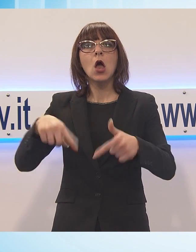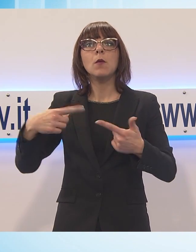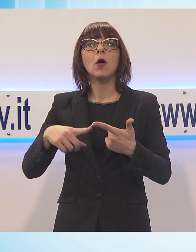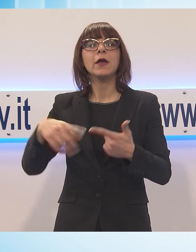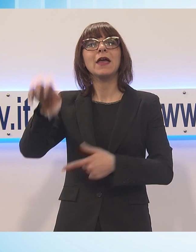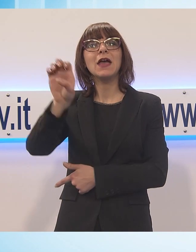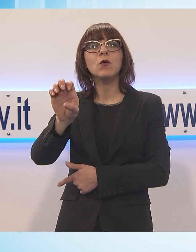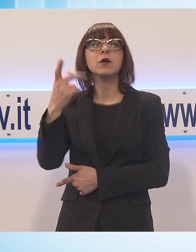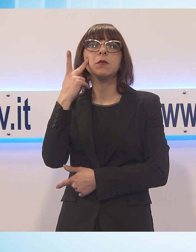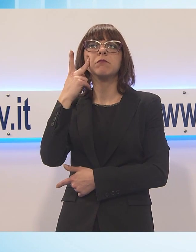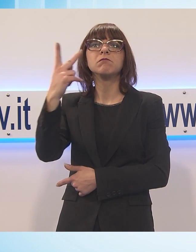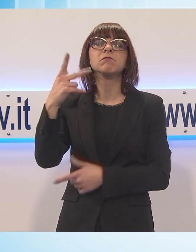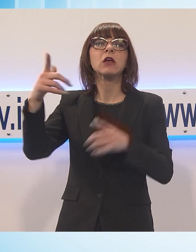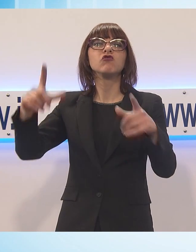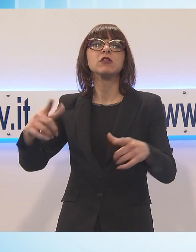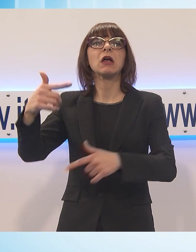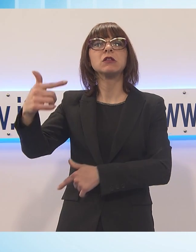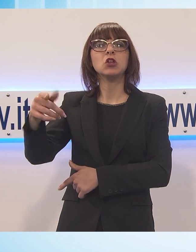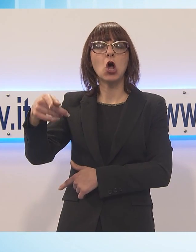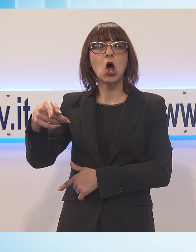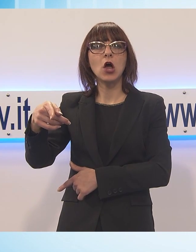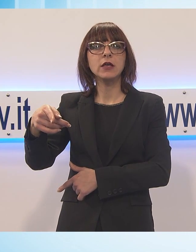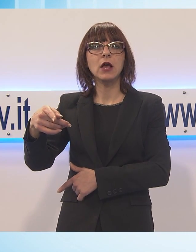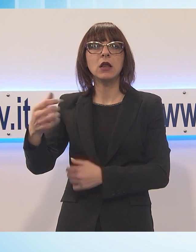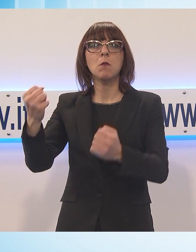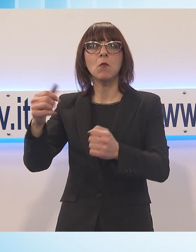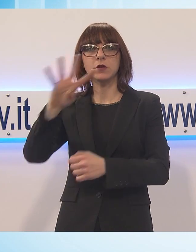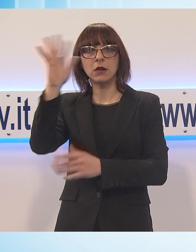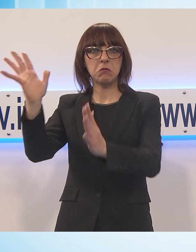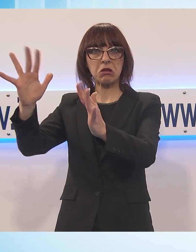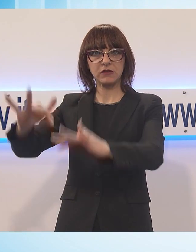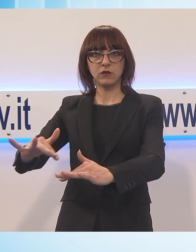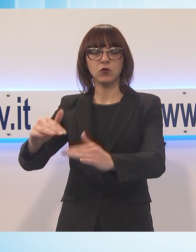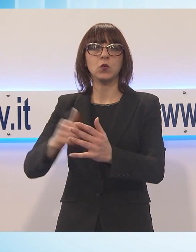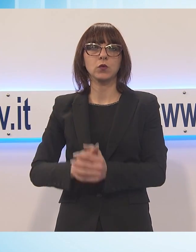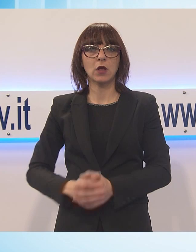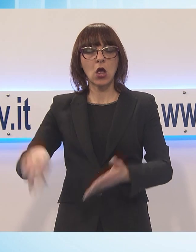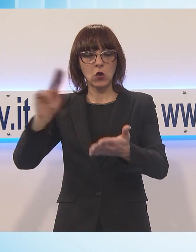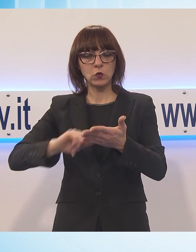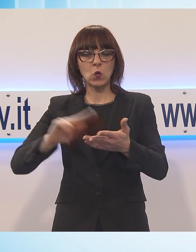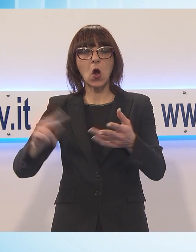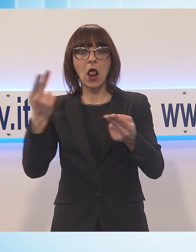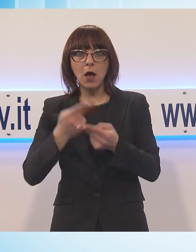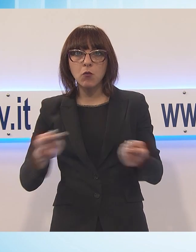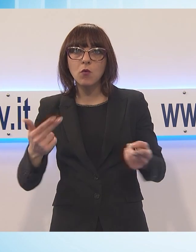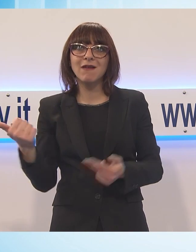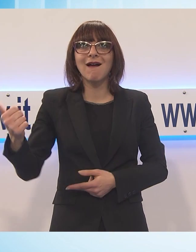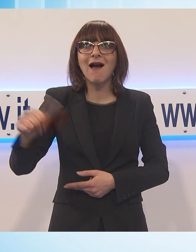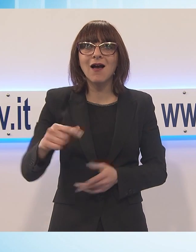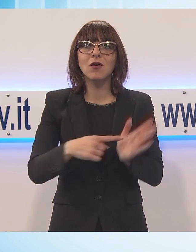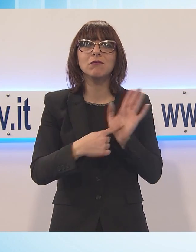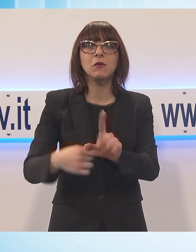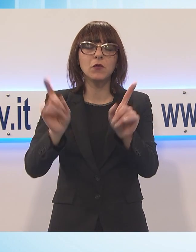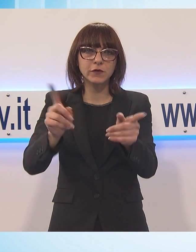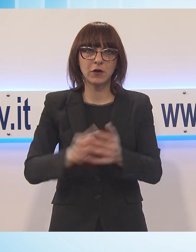una città fiera ed eroica distrutta da un potere imperiale. Ecco, la scuola pubblica ancora una volta dimostra di